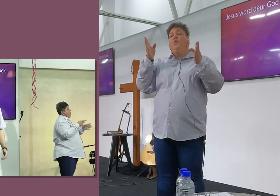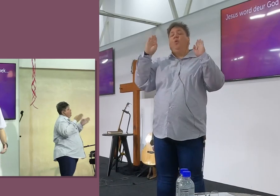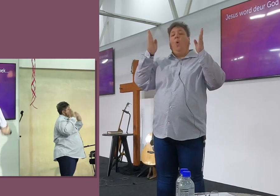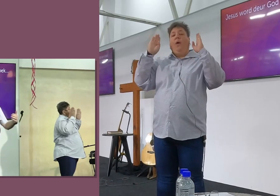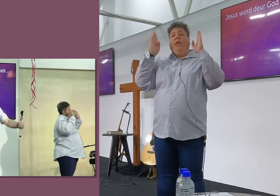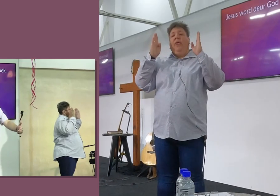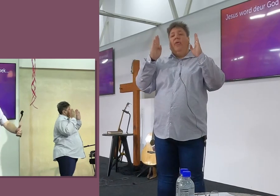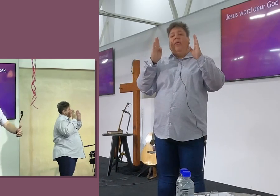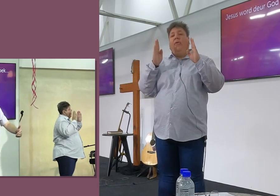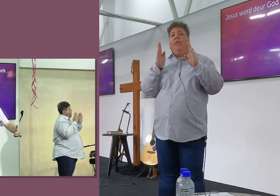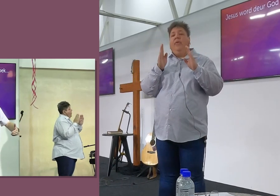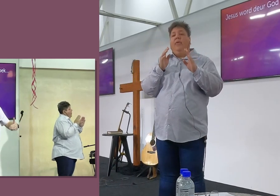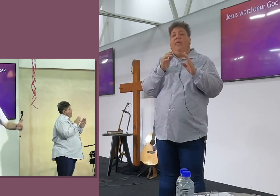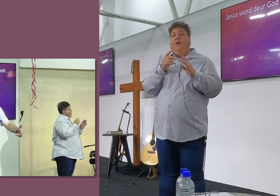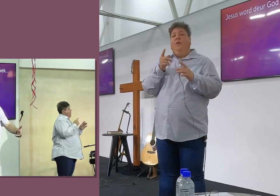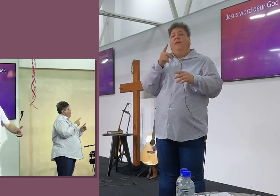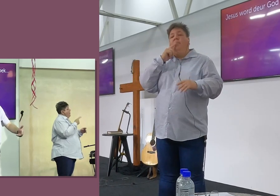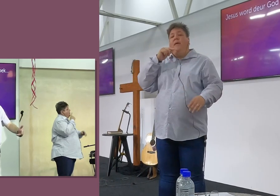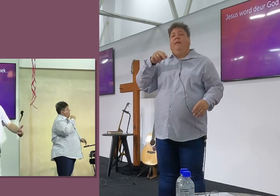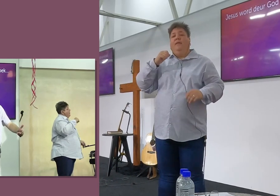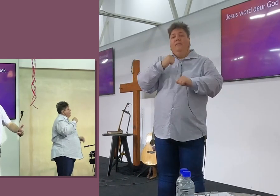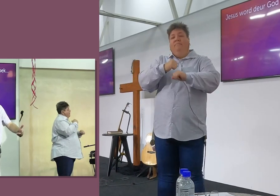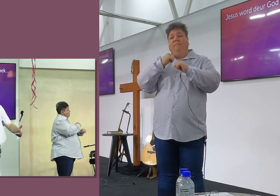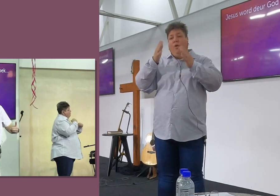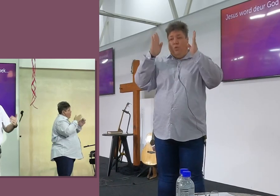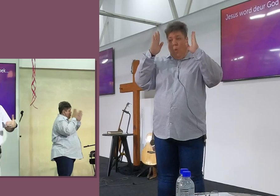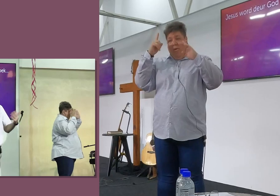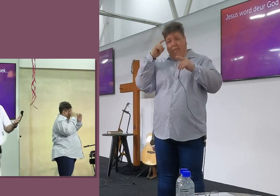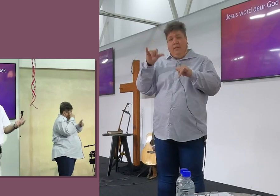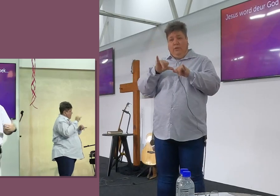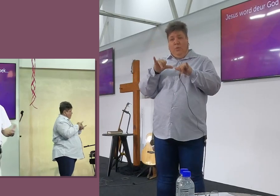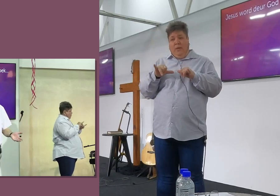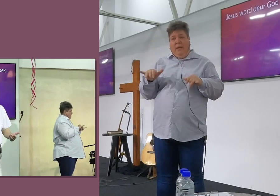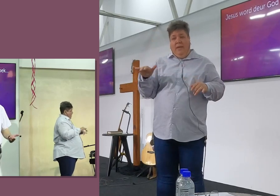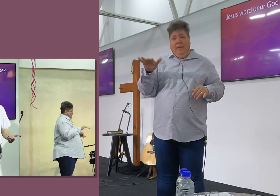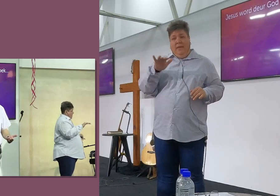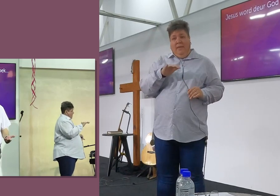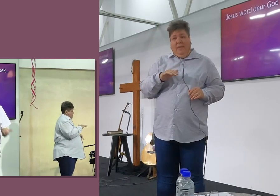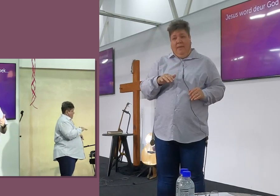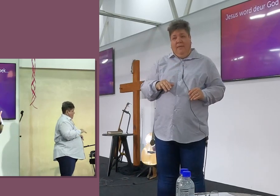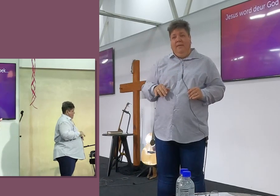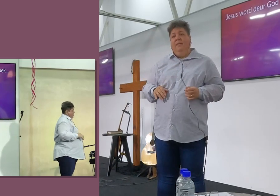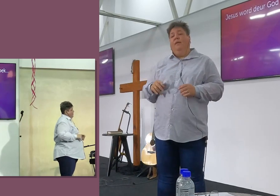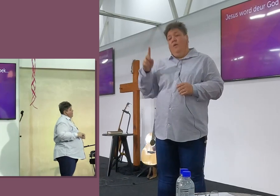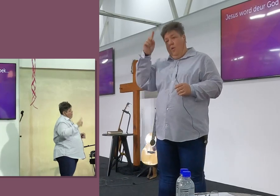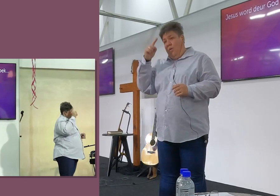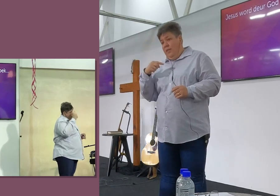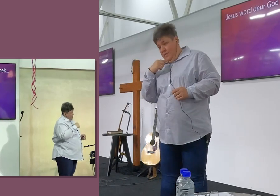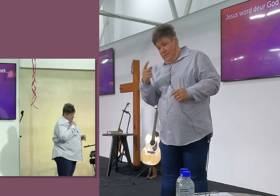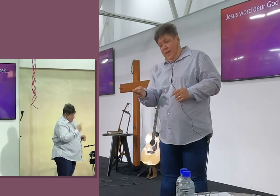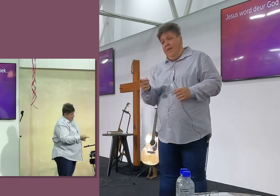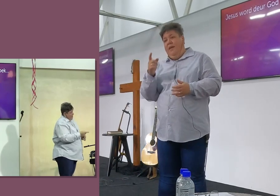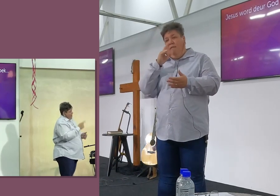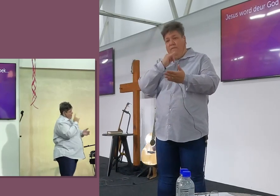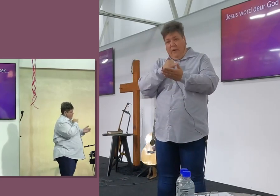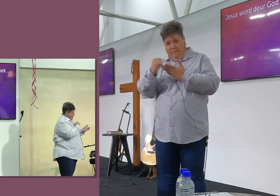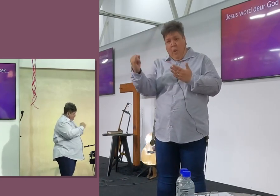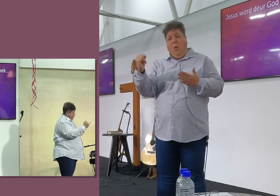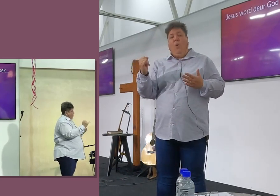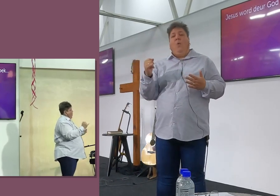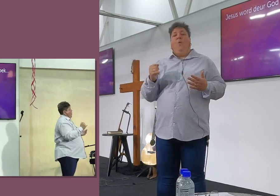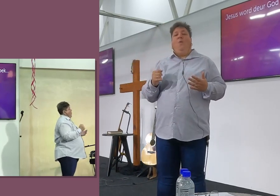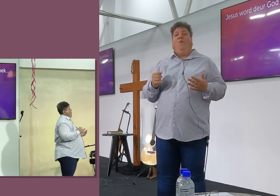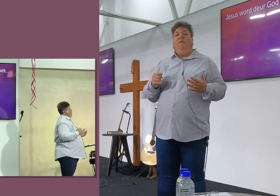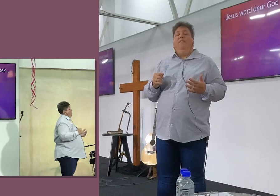William waar die volk moes vloek, En hy kon nie, Want het gesê, Ek kan nie dit sê wat God nie sê nie, God moet hulle vervloek, God moet hulle vervloek,